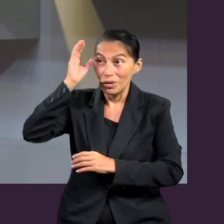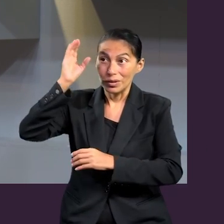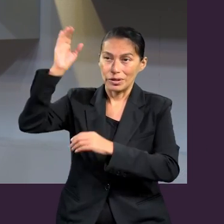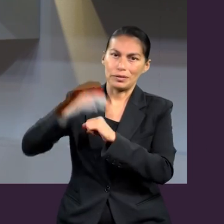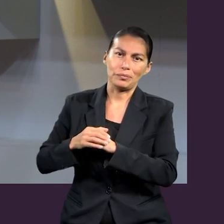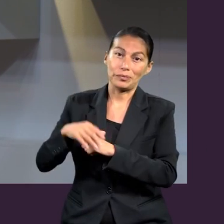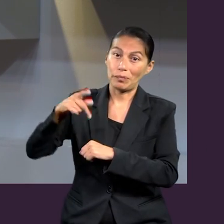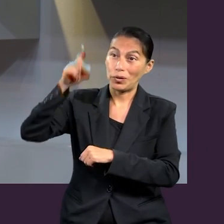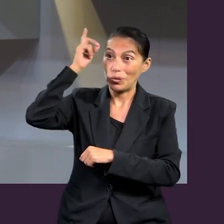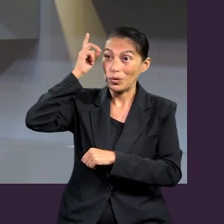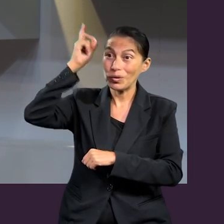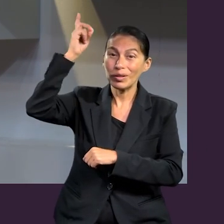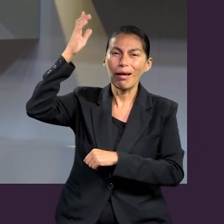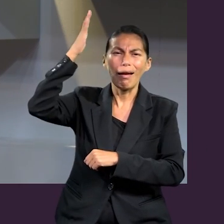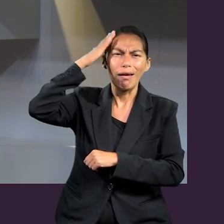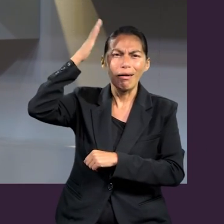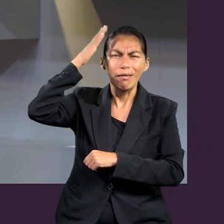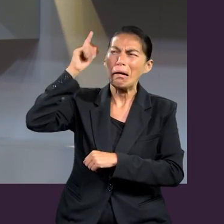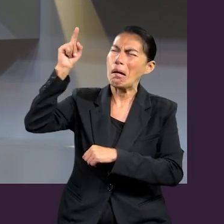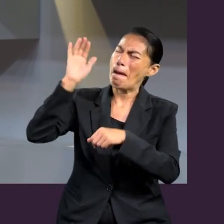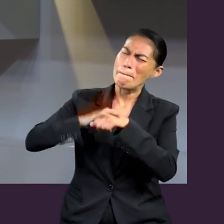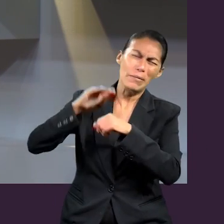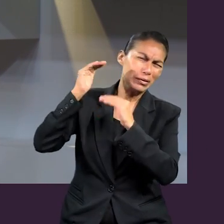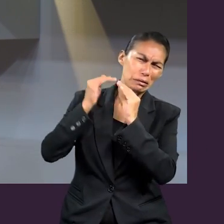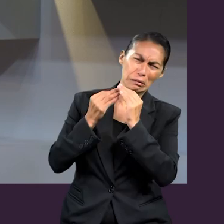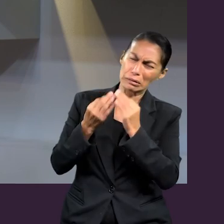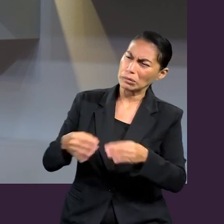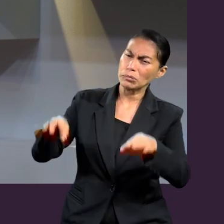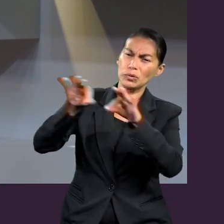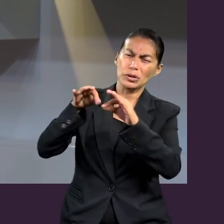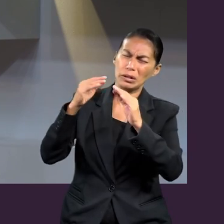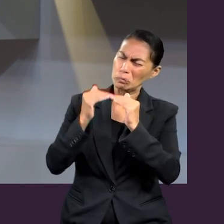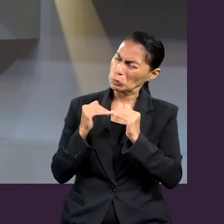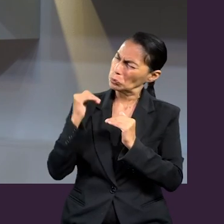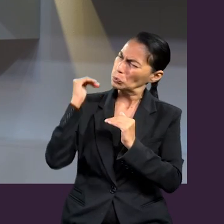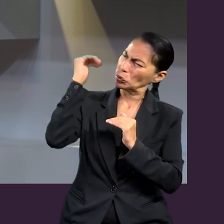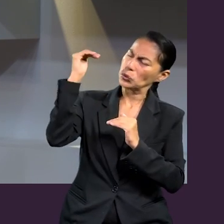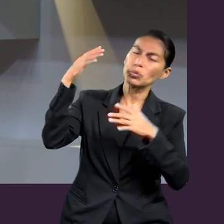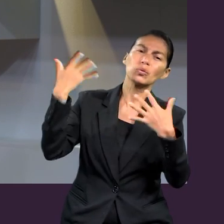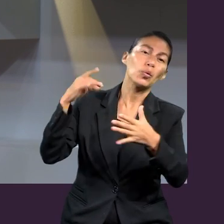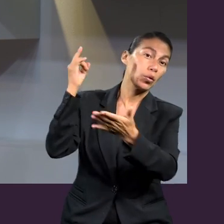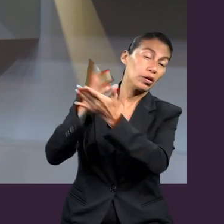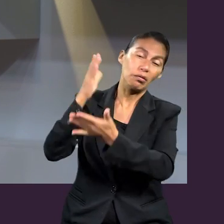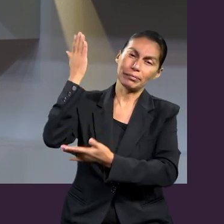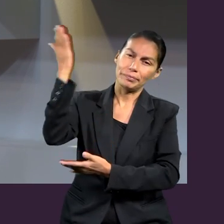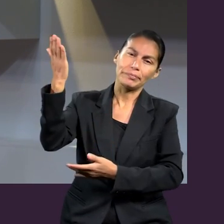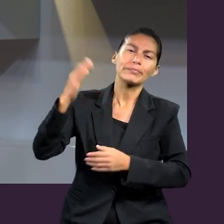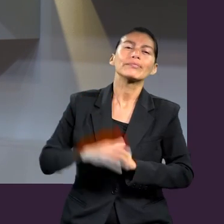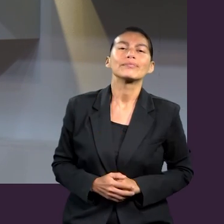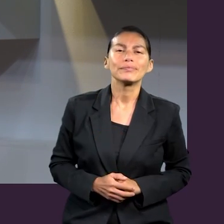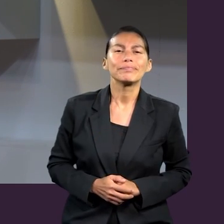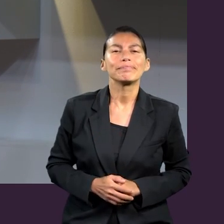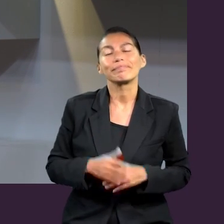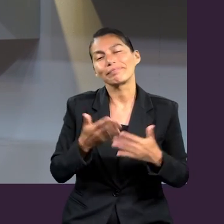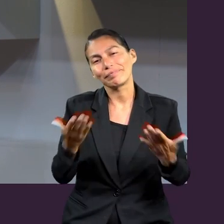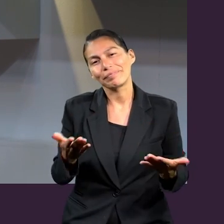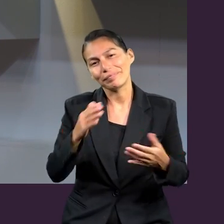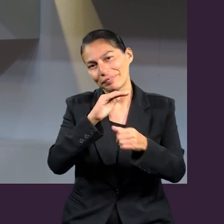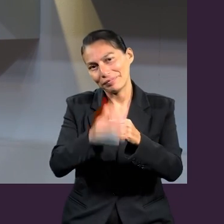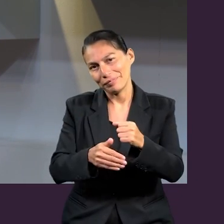cumplir la misión. Pero Él es la cabeza. No, ningún otro es importante, solamente Cristo. Así es. Llegamos así al final